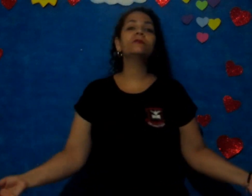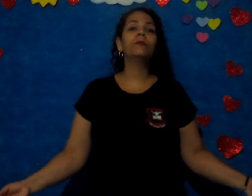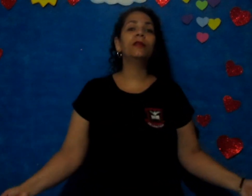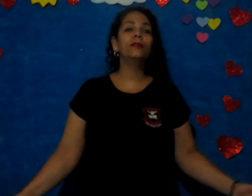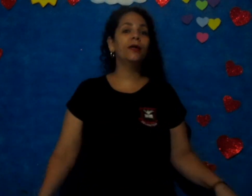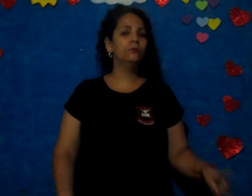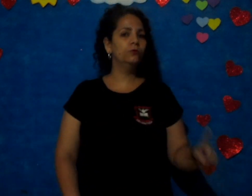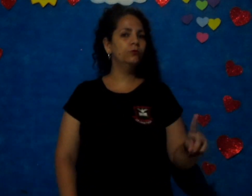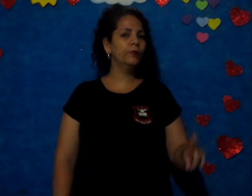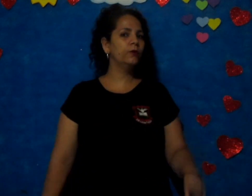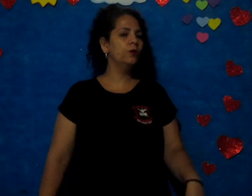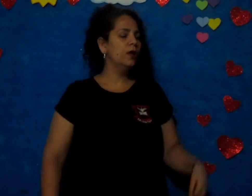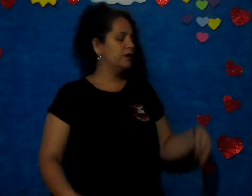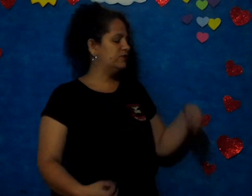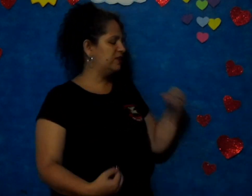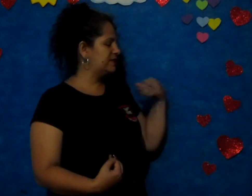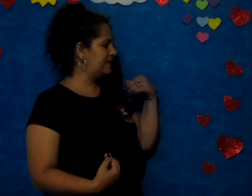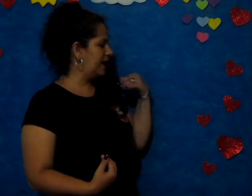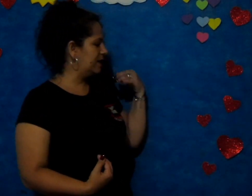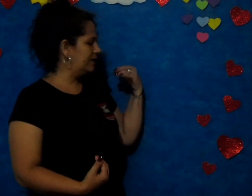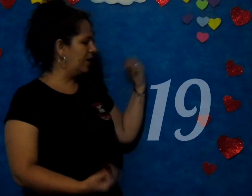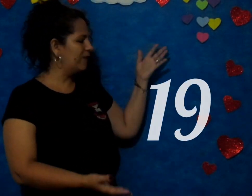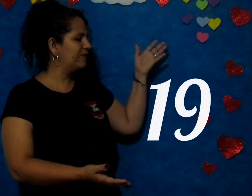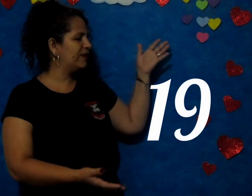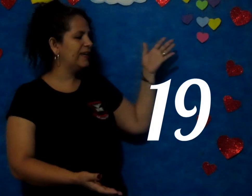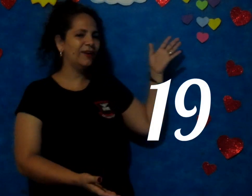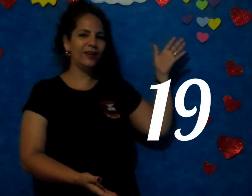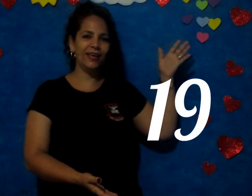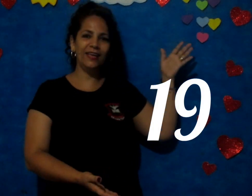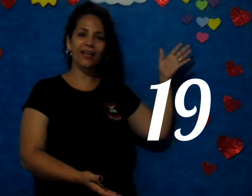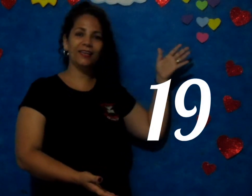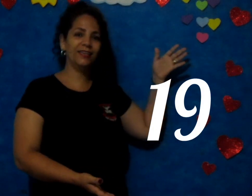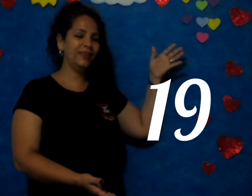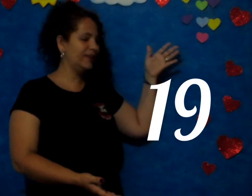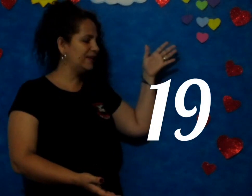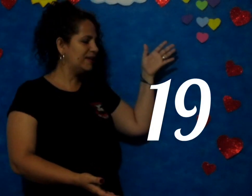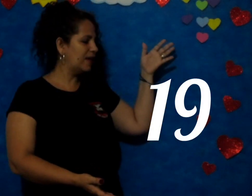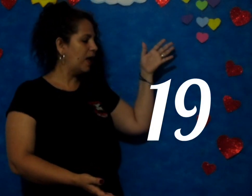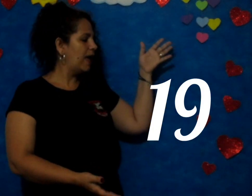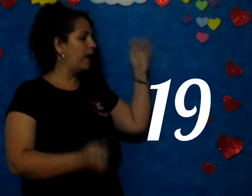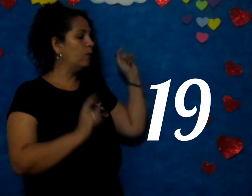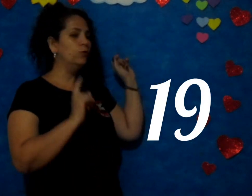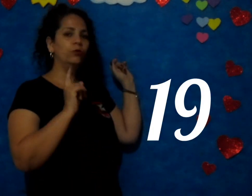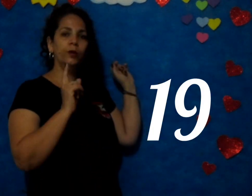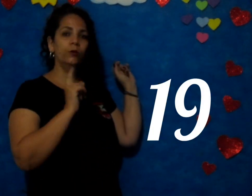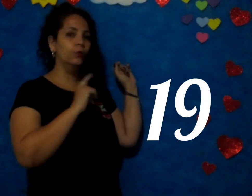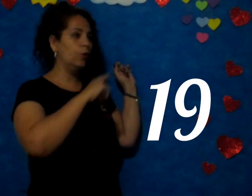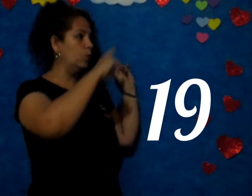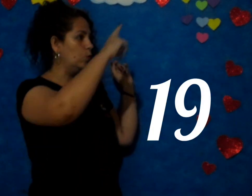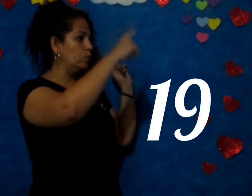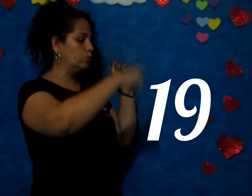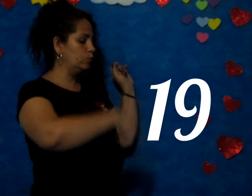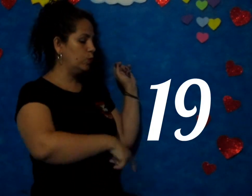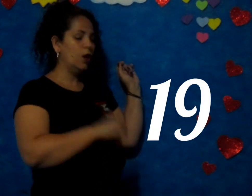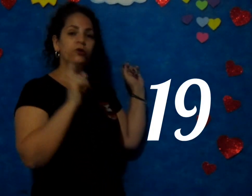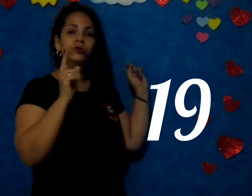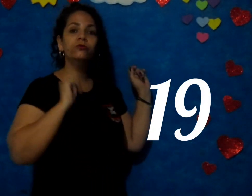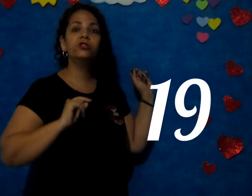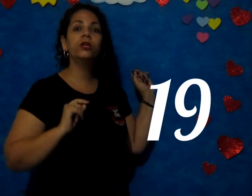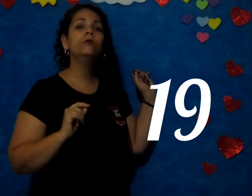aprender o número 19! Olha ele aqui! É o número 1, juntinho